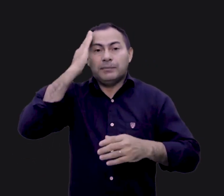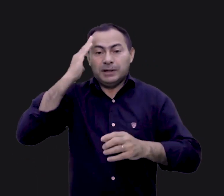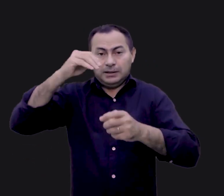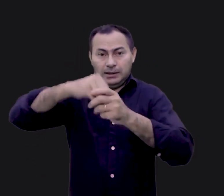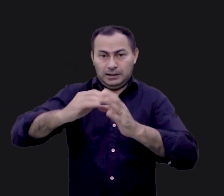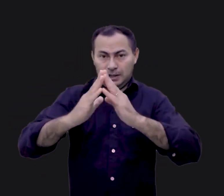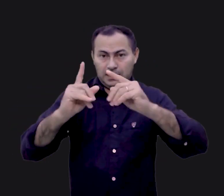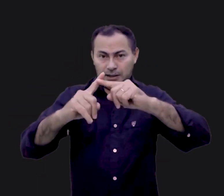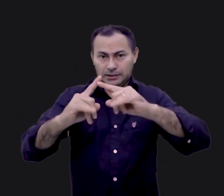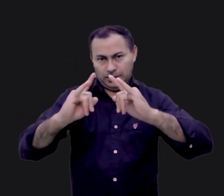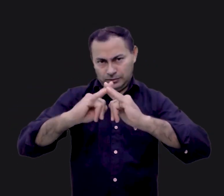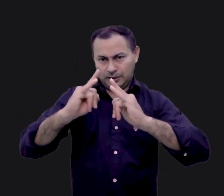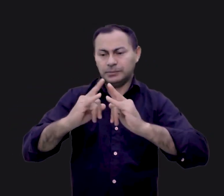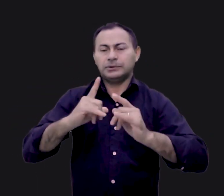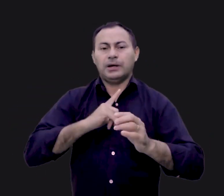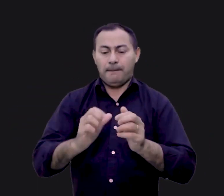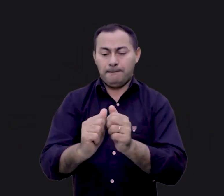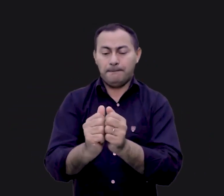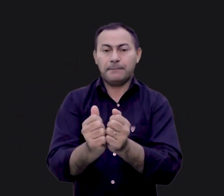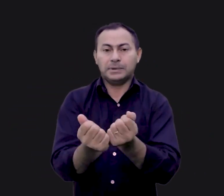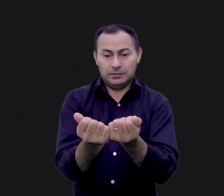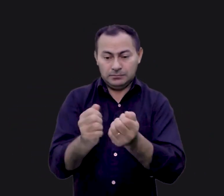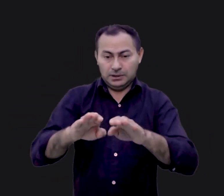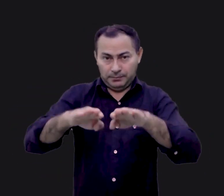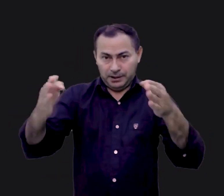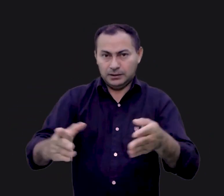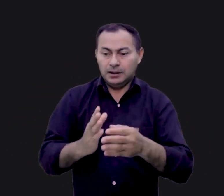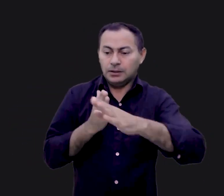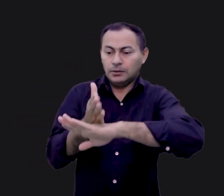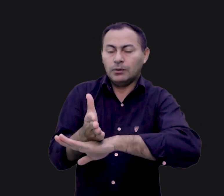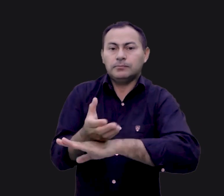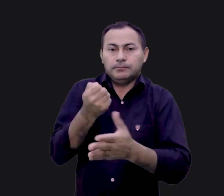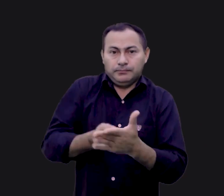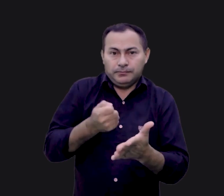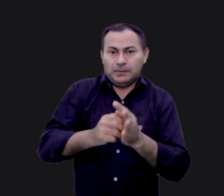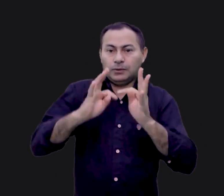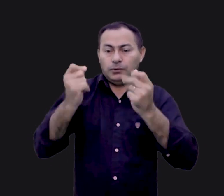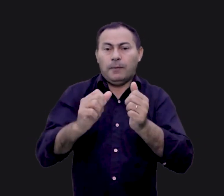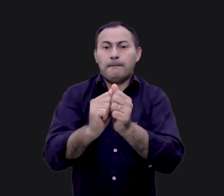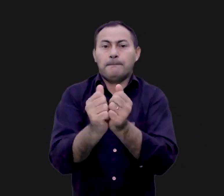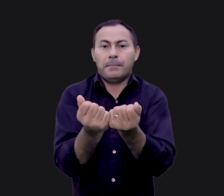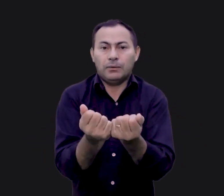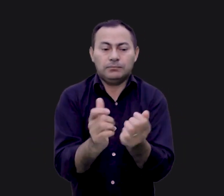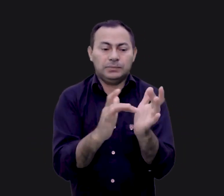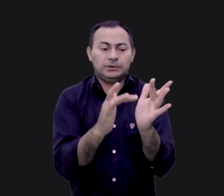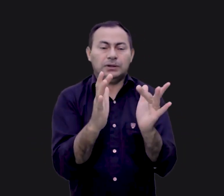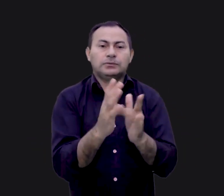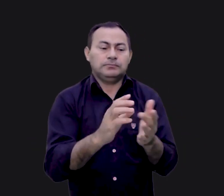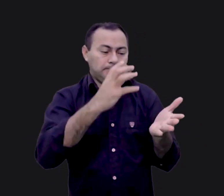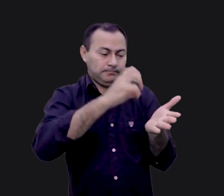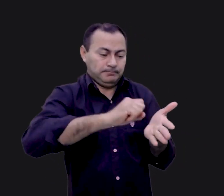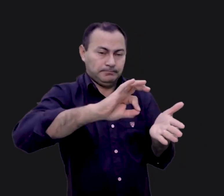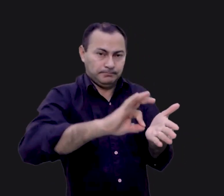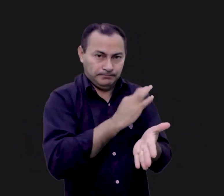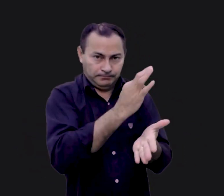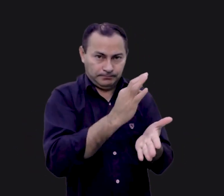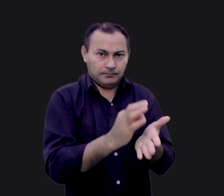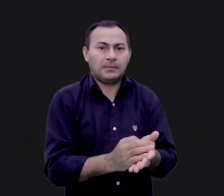uma mesa com os pães. Ele simplesmente entrou no pequeno templo e exigiu todos os pães. E Jesus assinou embaixo desta